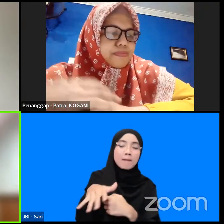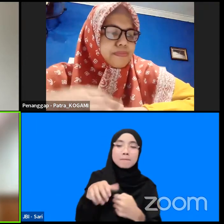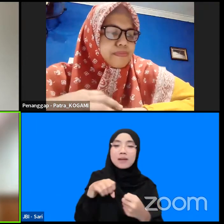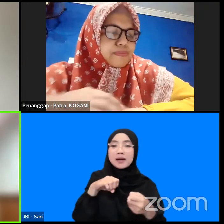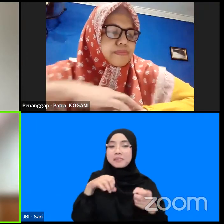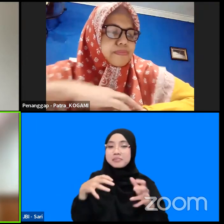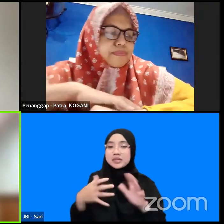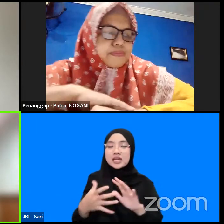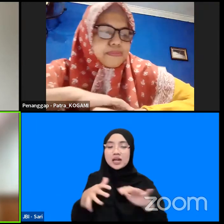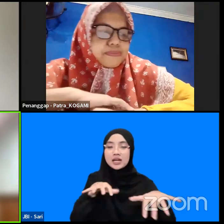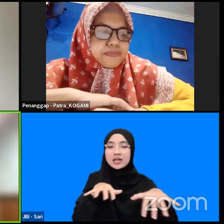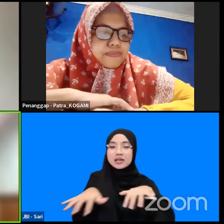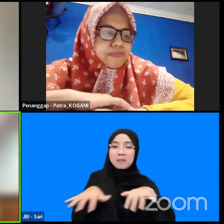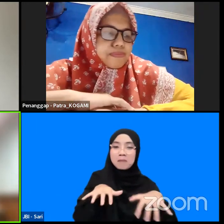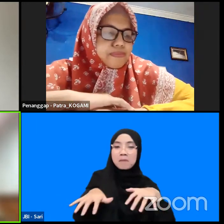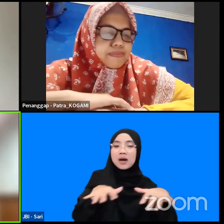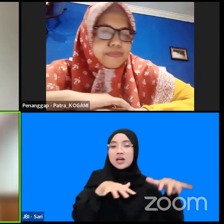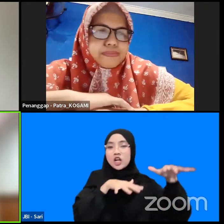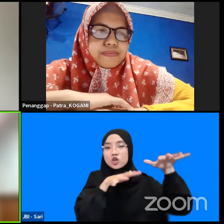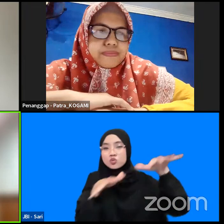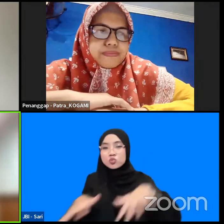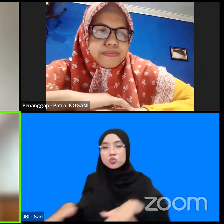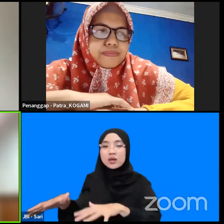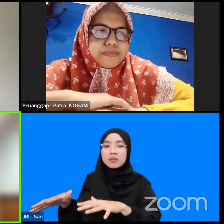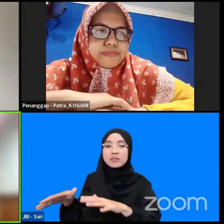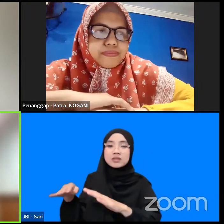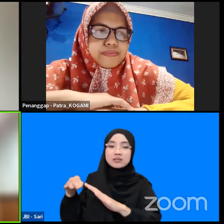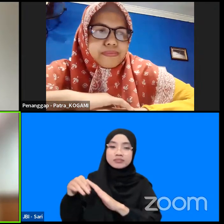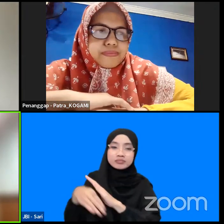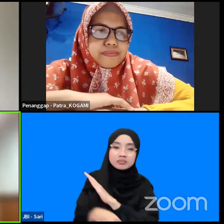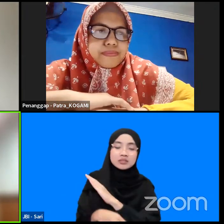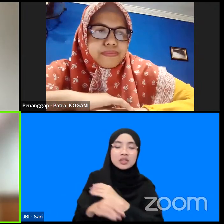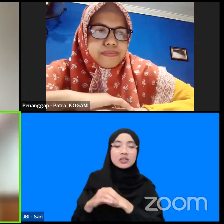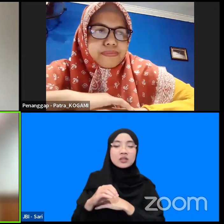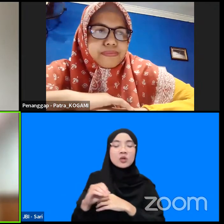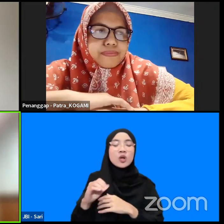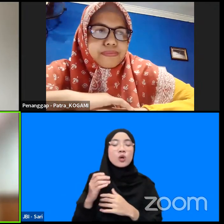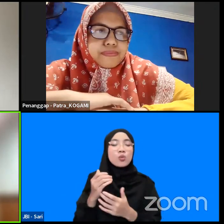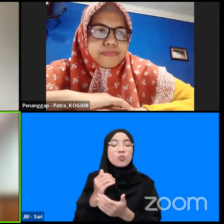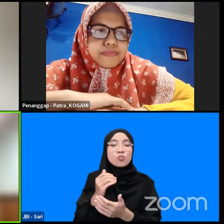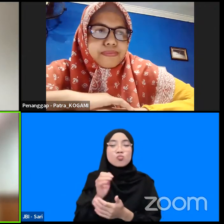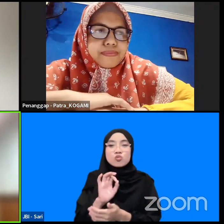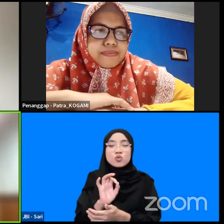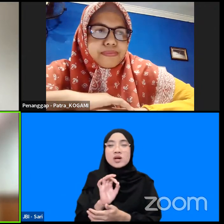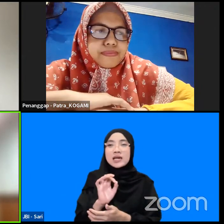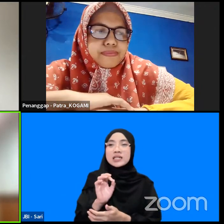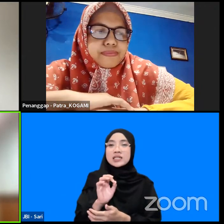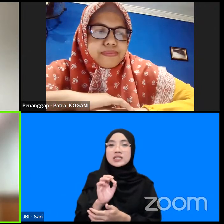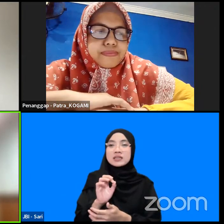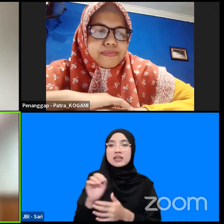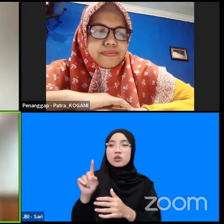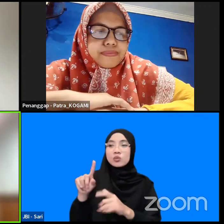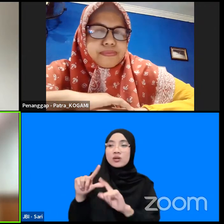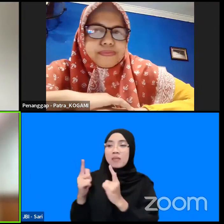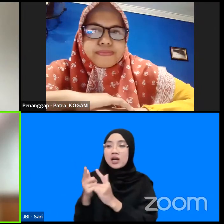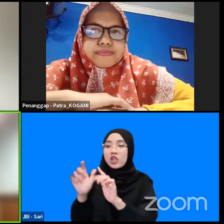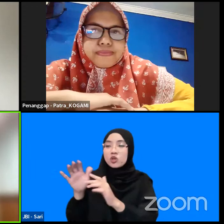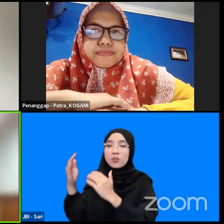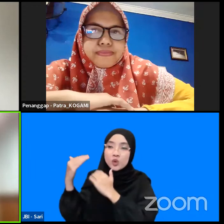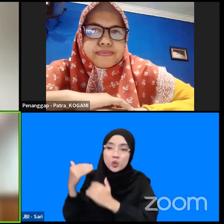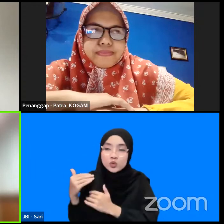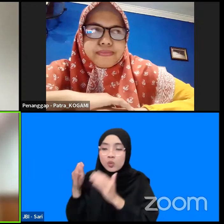pembinaan tsunami ini menjadi zero victim itu tidak hanya sebagai satu instasi saja yang bertanggung